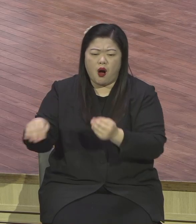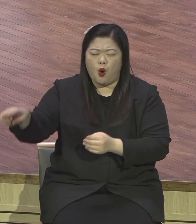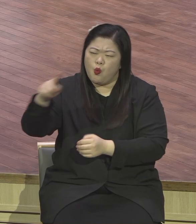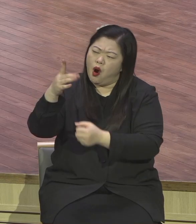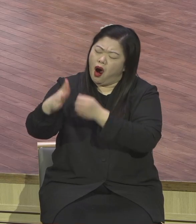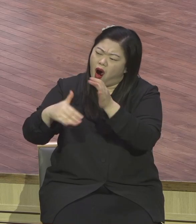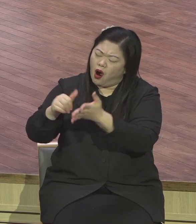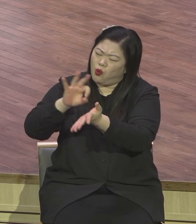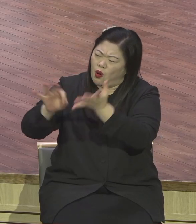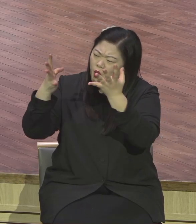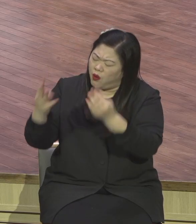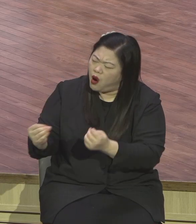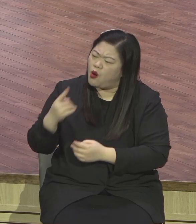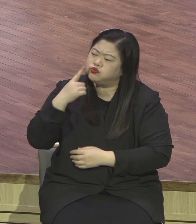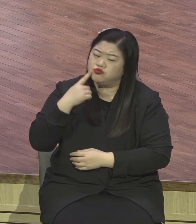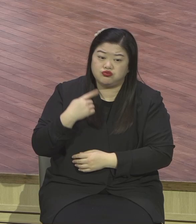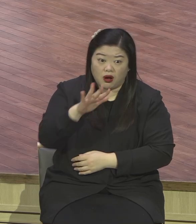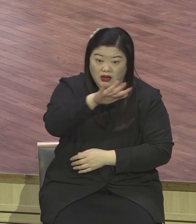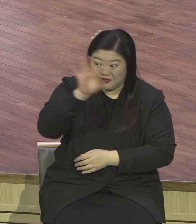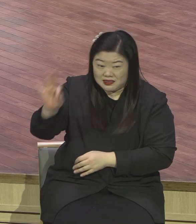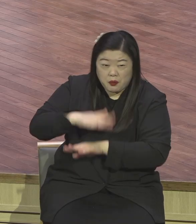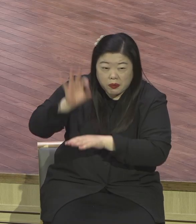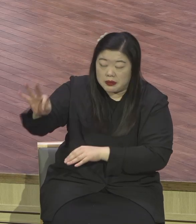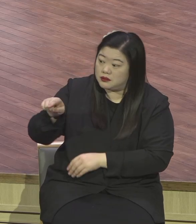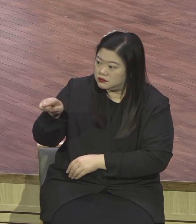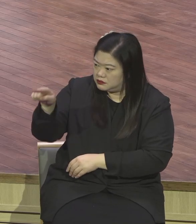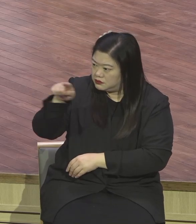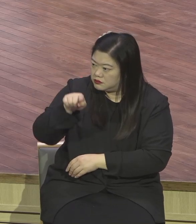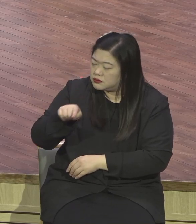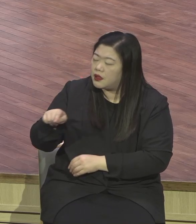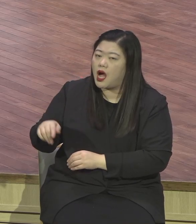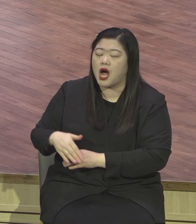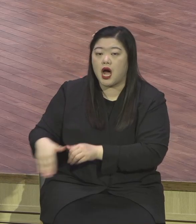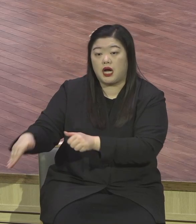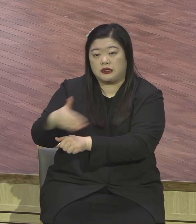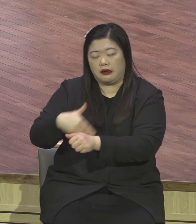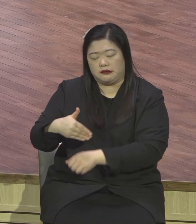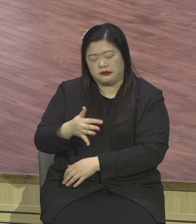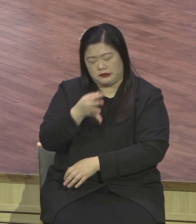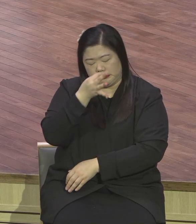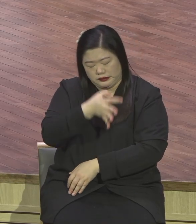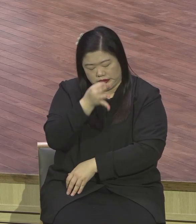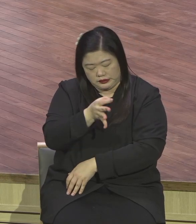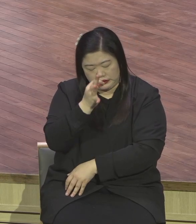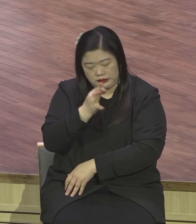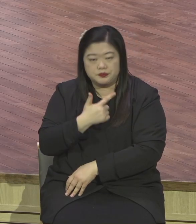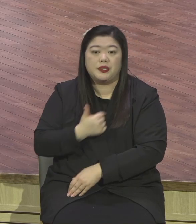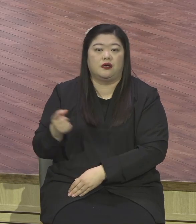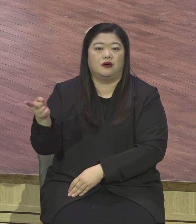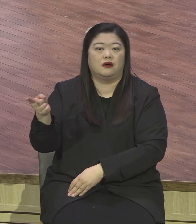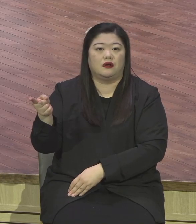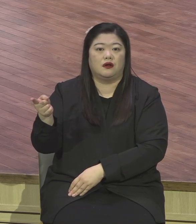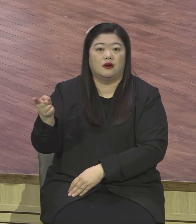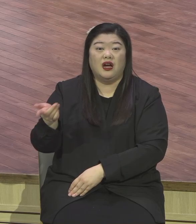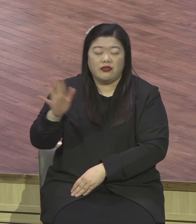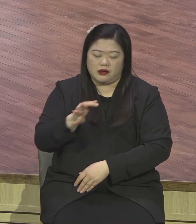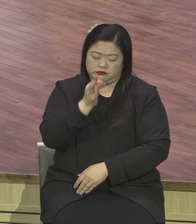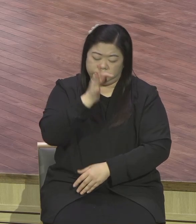얼음이 있었어. 기도할 수밖에 없어. 그걸 기도의 사람이라. 기도하려고 한 게 아니에요. 할 수밖에 없는 상황이라. 그리고